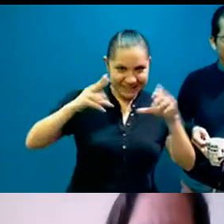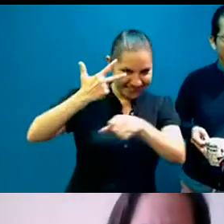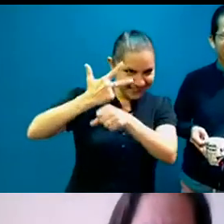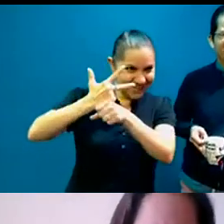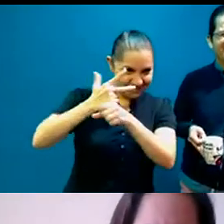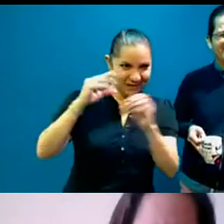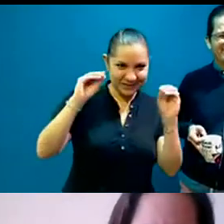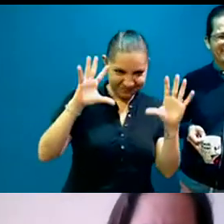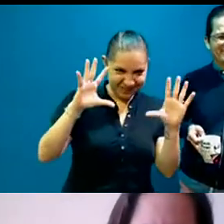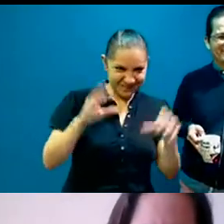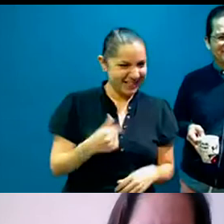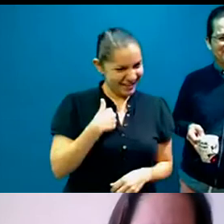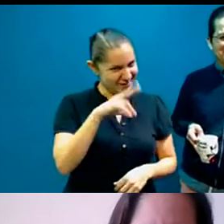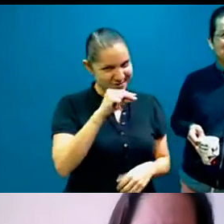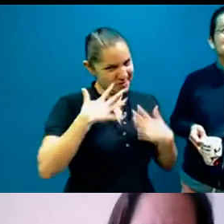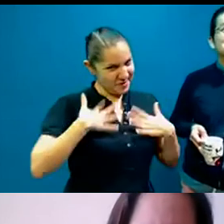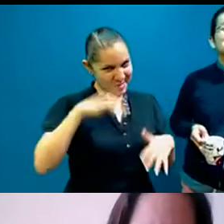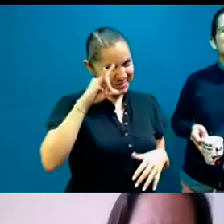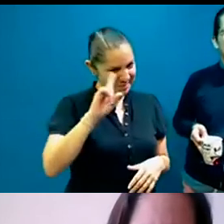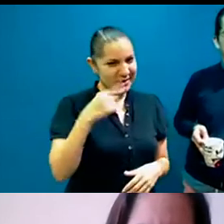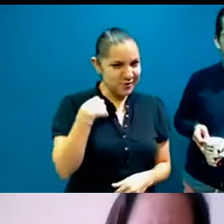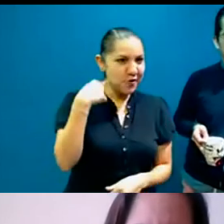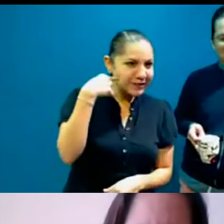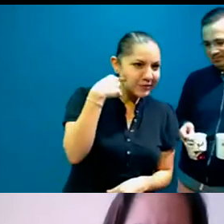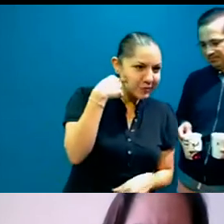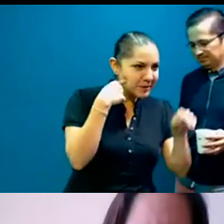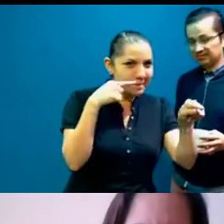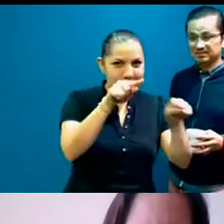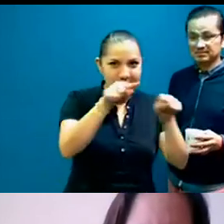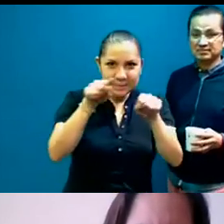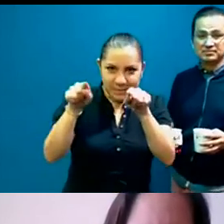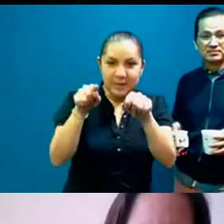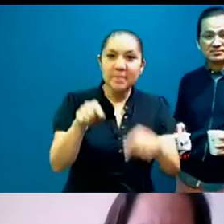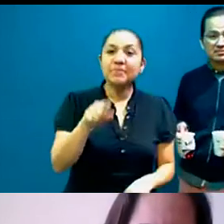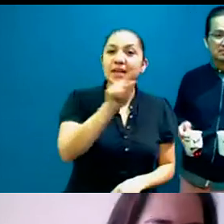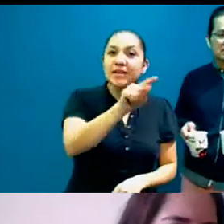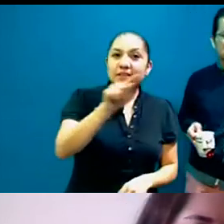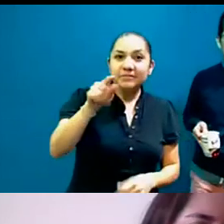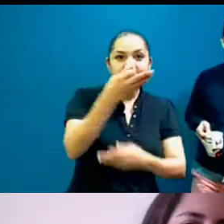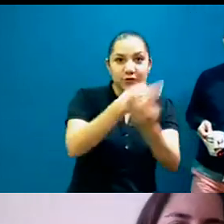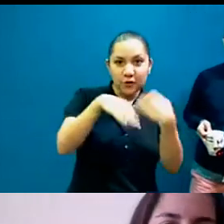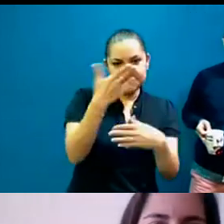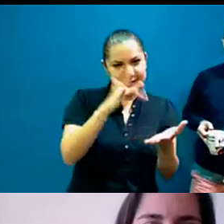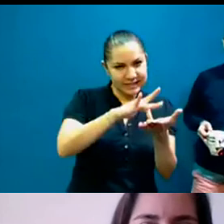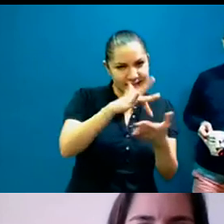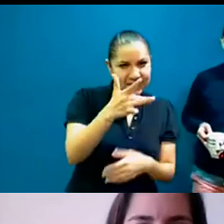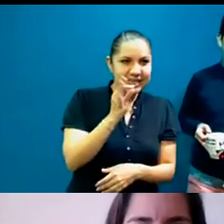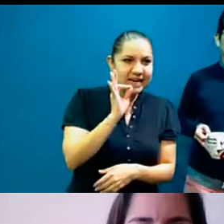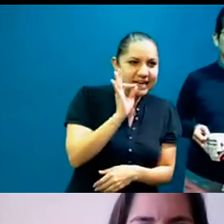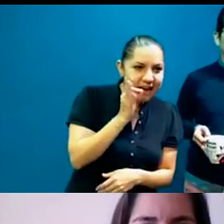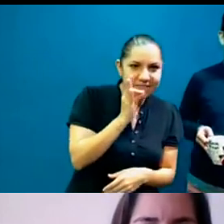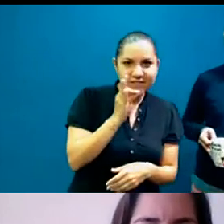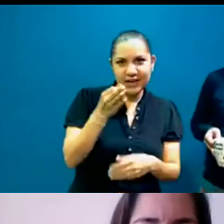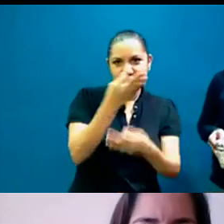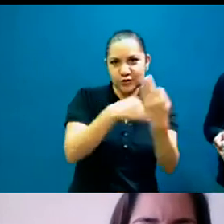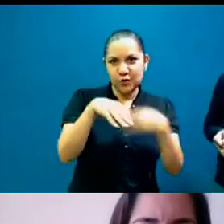No, no estoy en pijama, estoy escuchando. Estoy escuchando el café, maravilloso. Mil gracias por tu esfuerzo, porque sabemos todos el tiempo